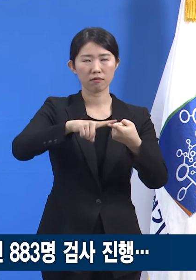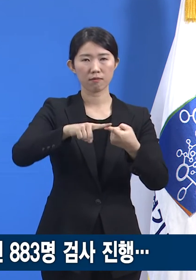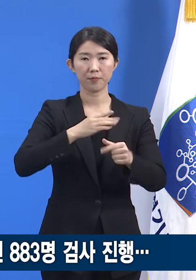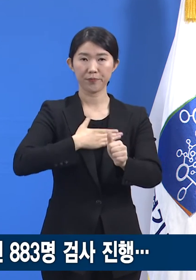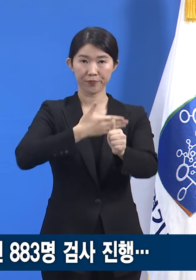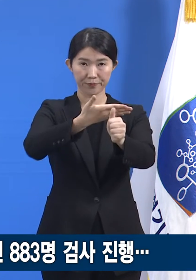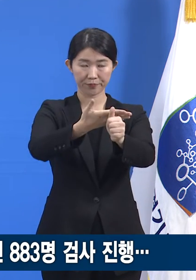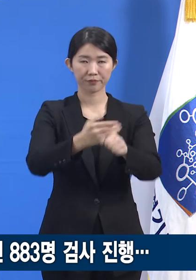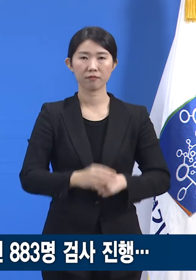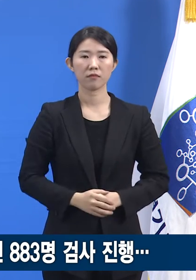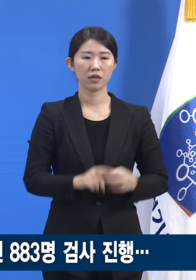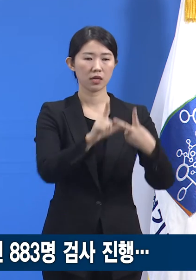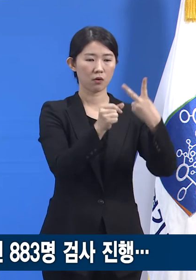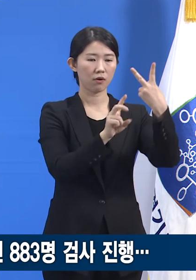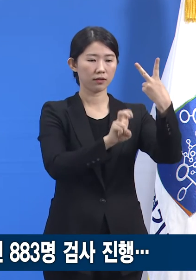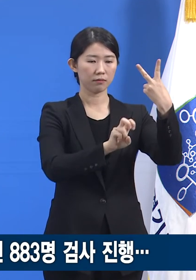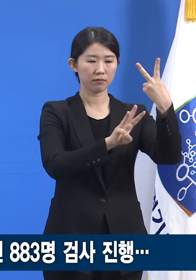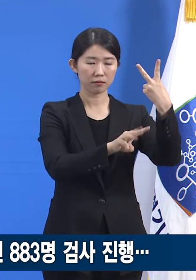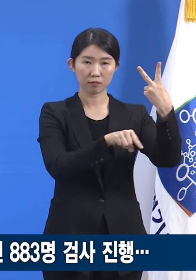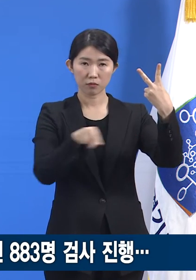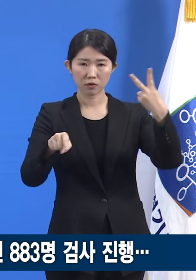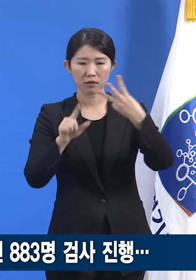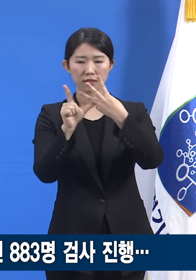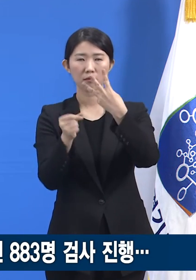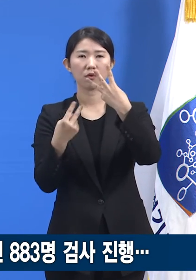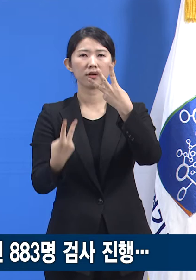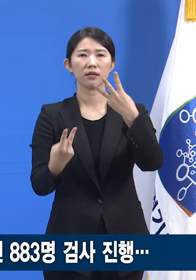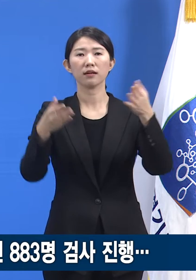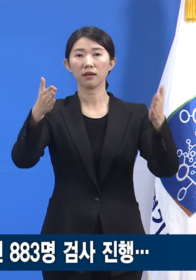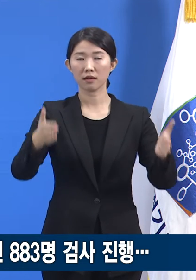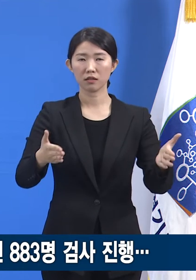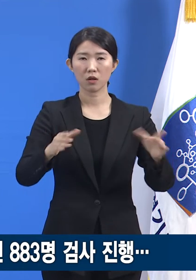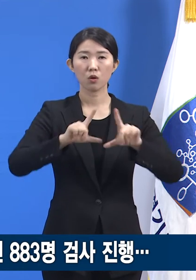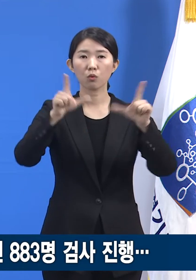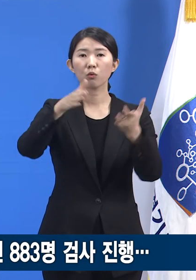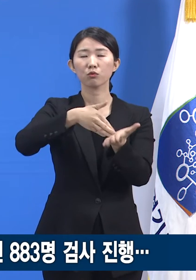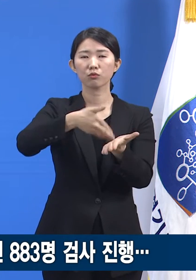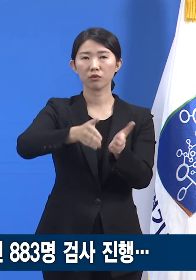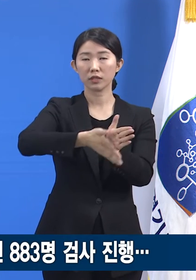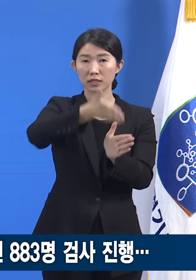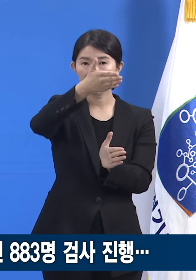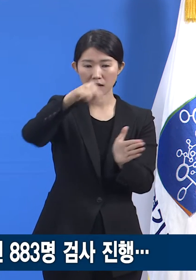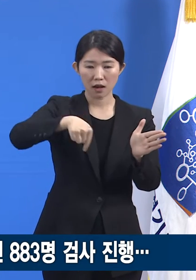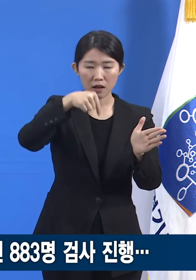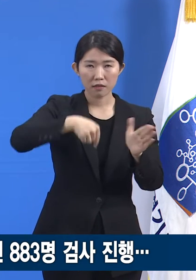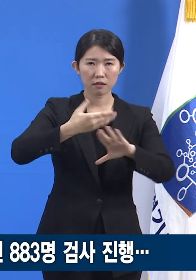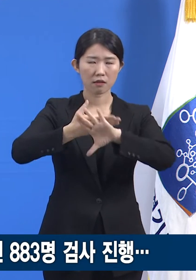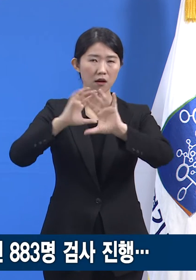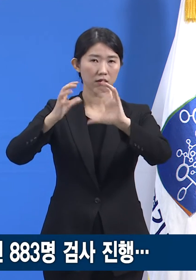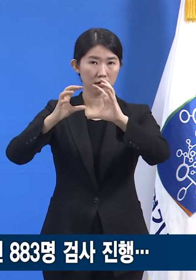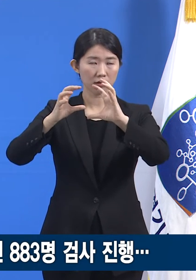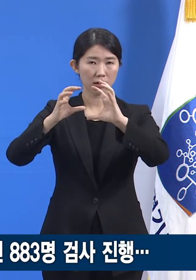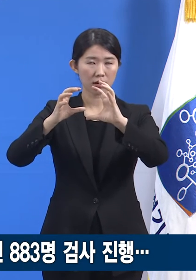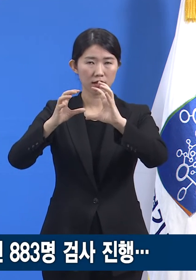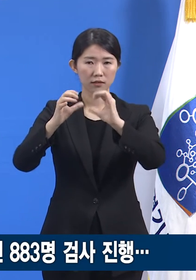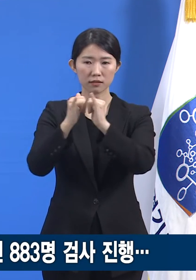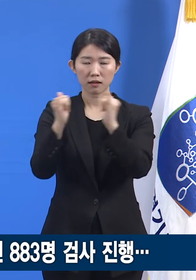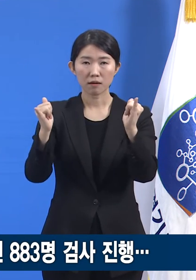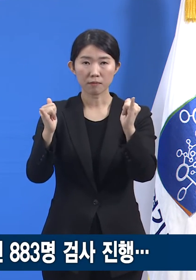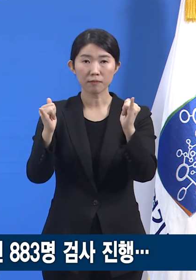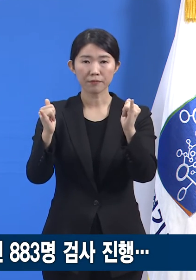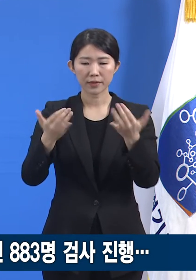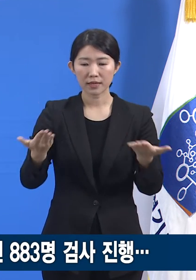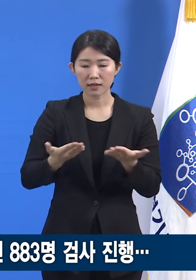2월 23일부터 3월 2일까지 동두천시 외국인 대상 임시선배검사소를 통해